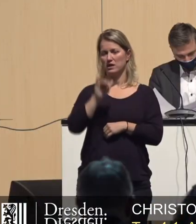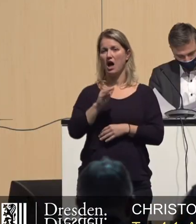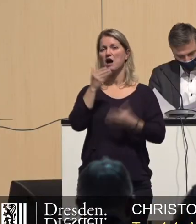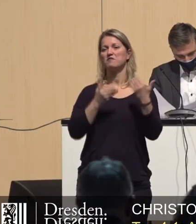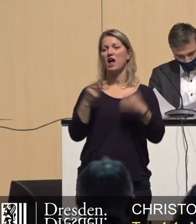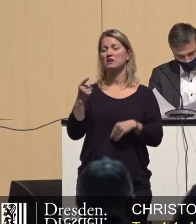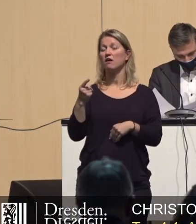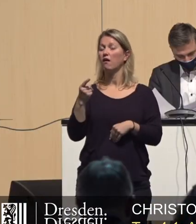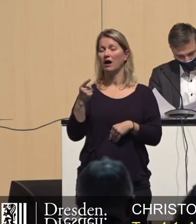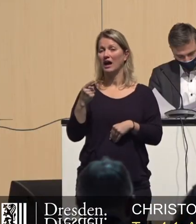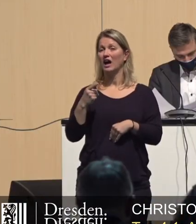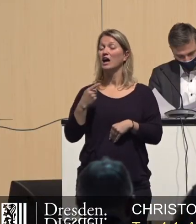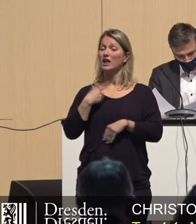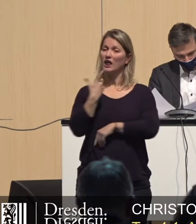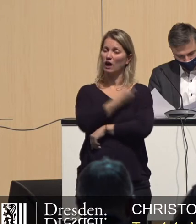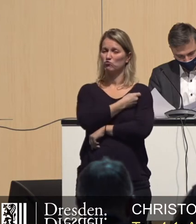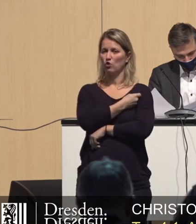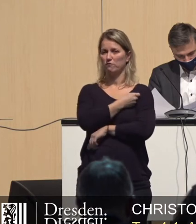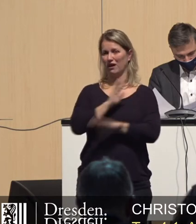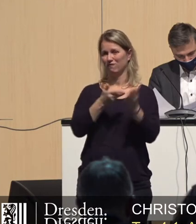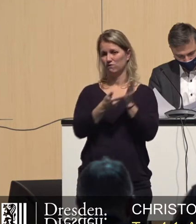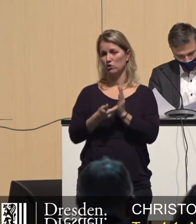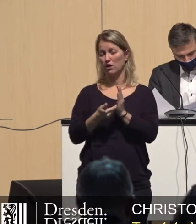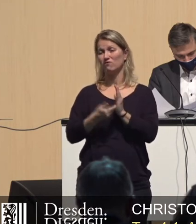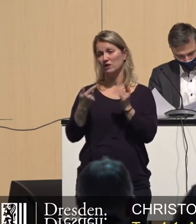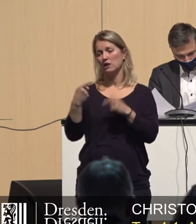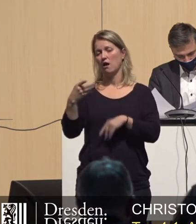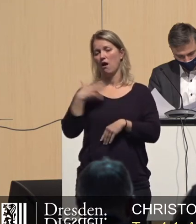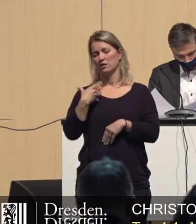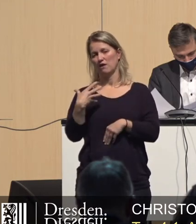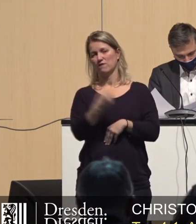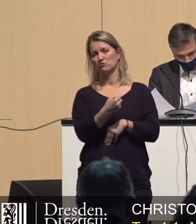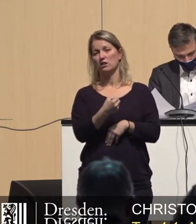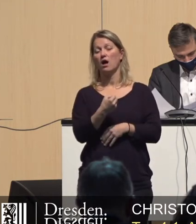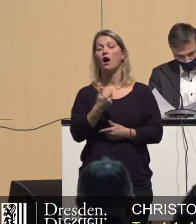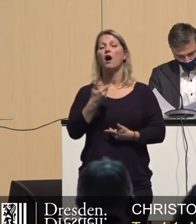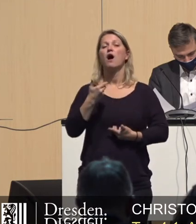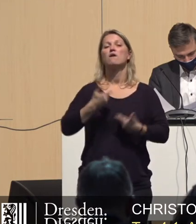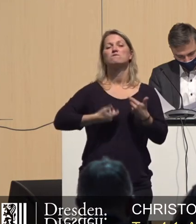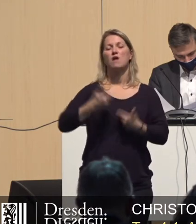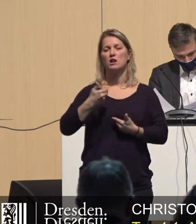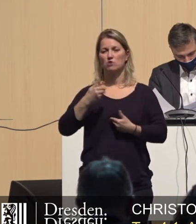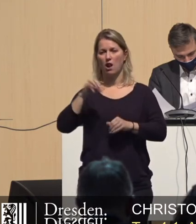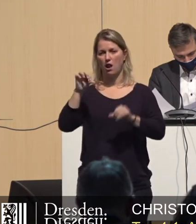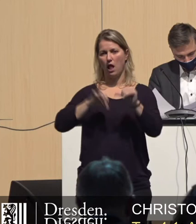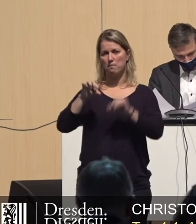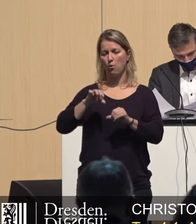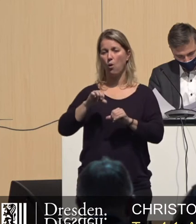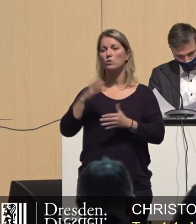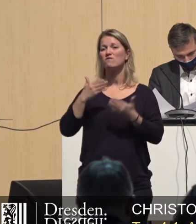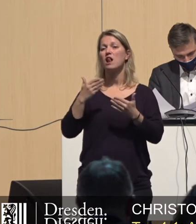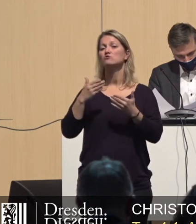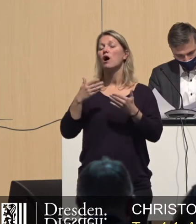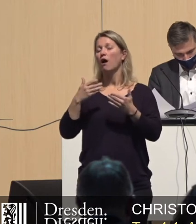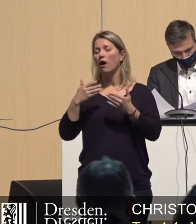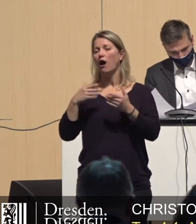Impfstoff gegeben, sondern wahrscheinlich wäre heute festgestellt worden, in welchem Labor beziehungsweise in welchem Kombinatsteil man nach so einem